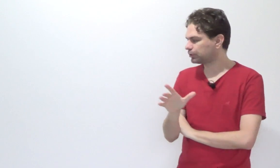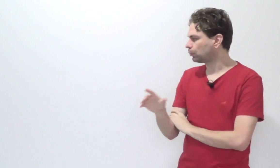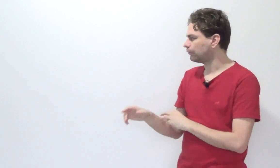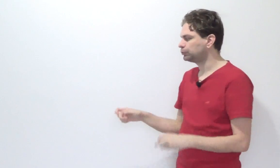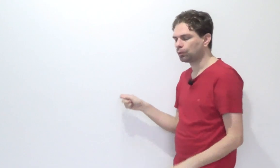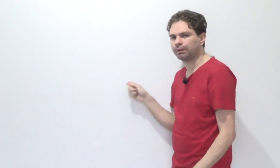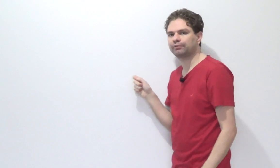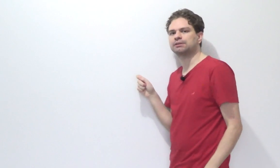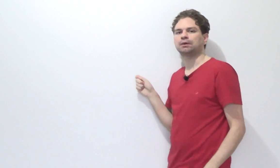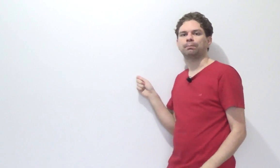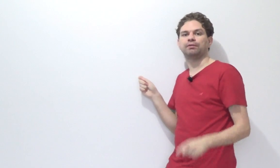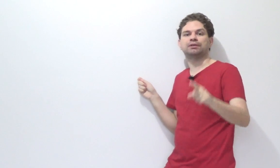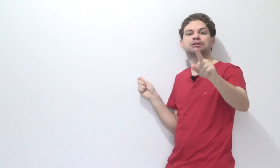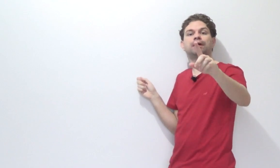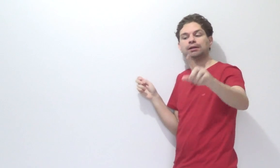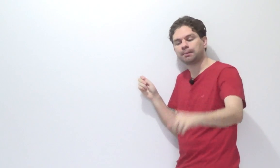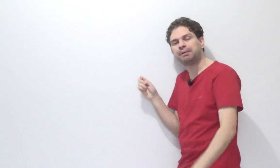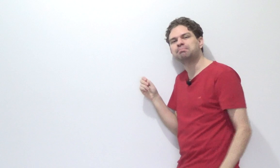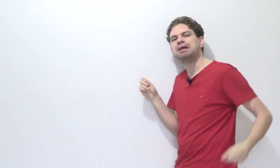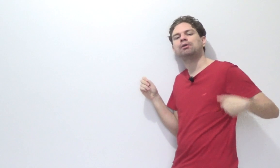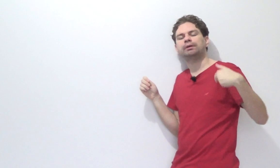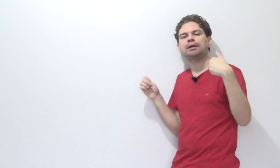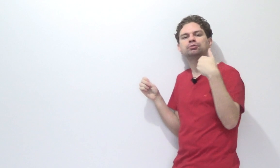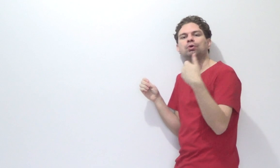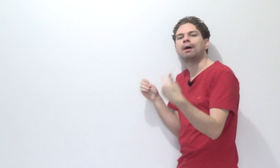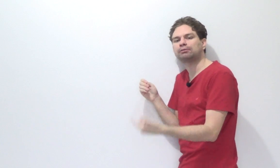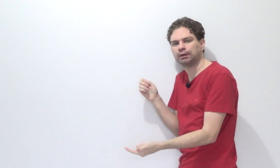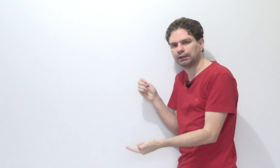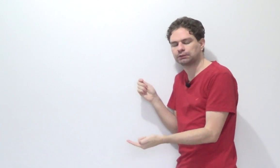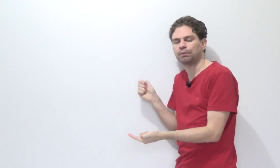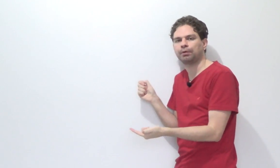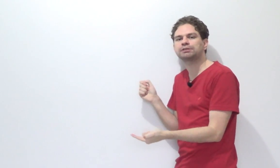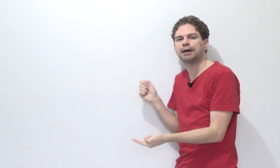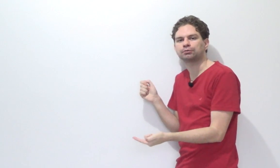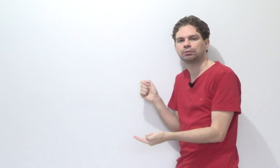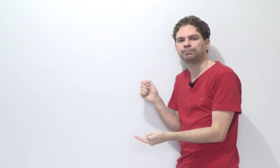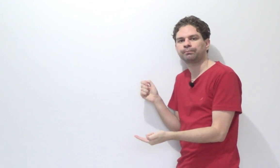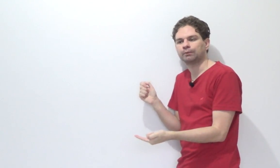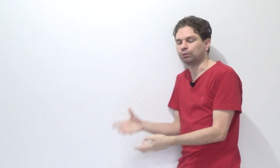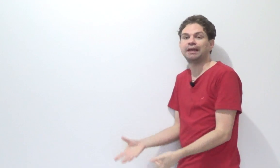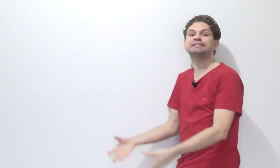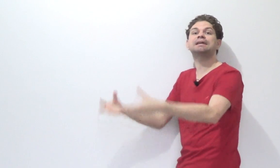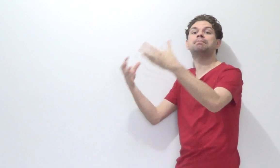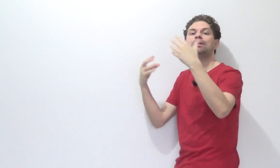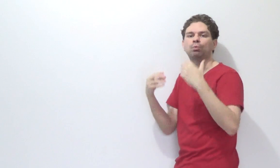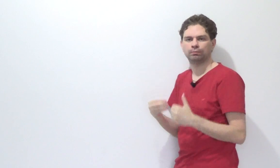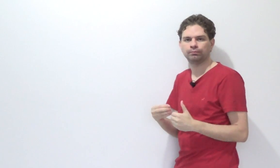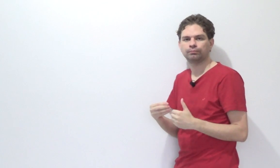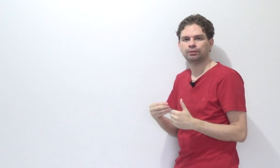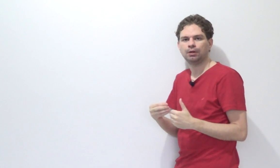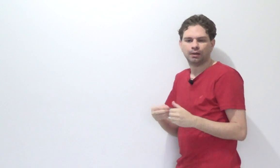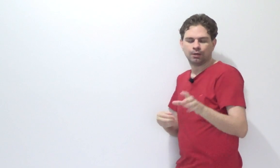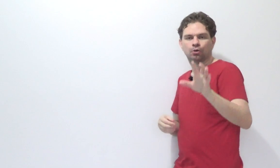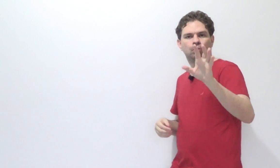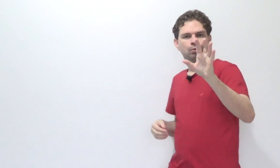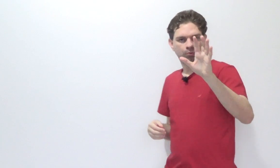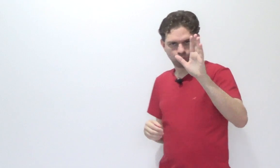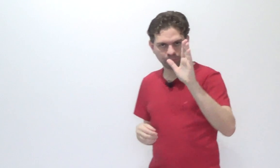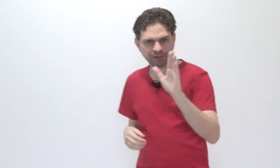você não confundir com prevenção. Prevenção é aquele que primeiro realizou o ato em relação ao processo. É o que recebeu. Quando você